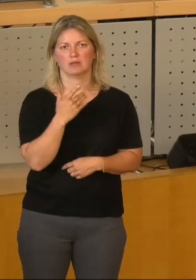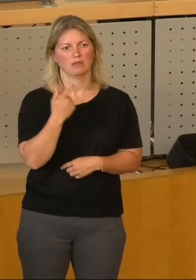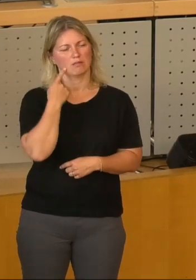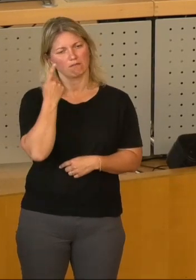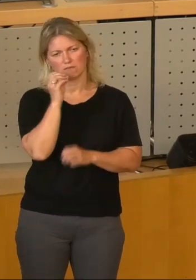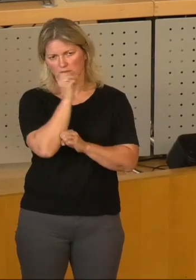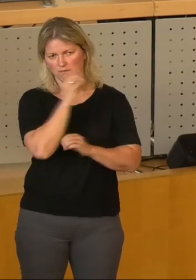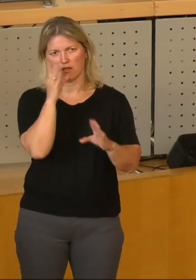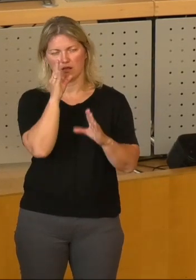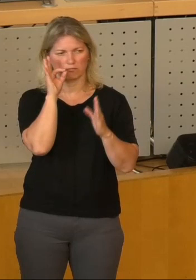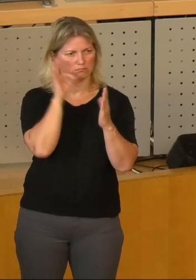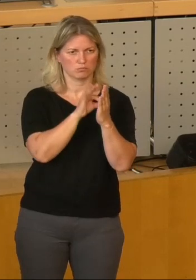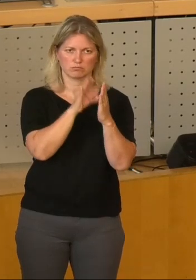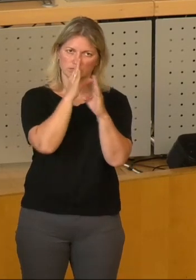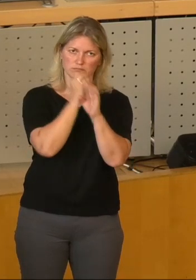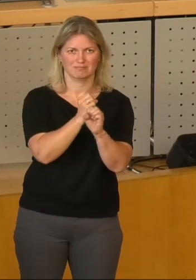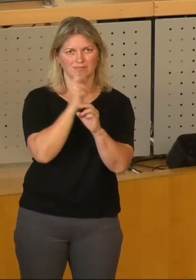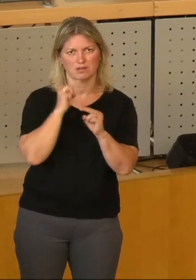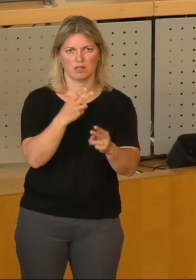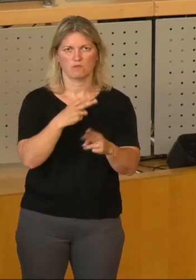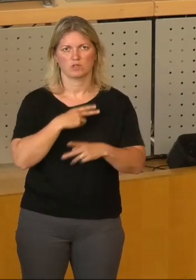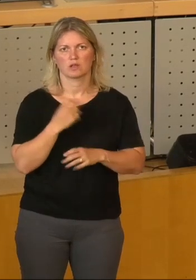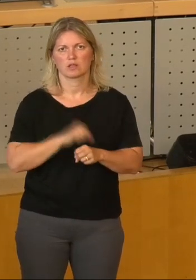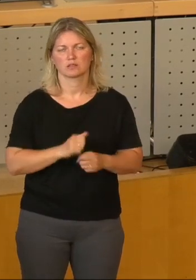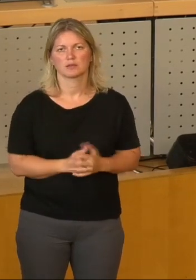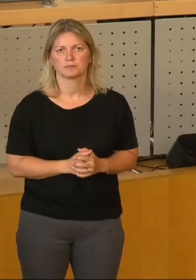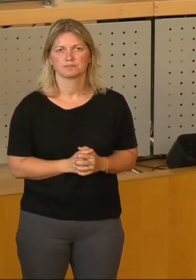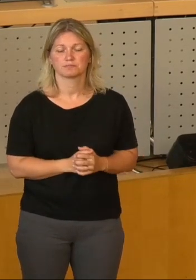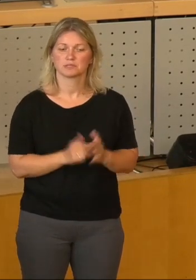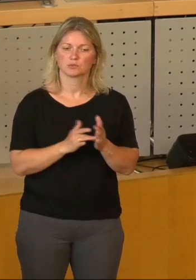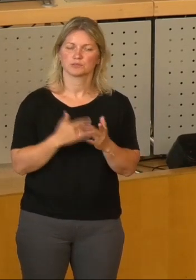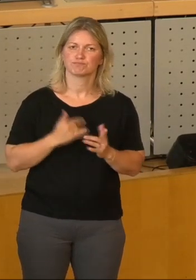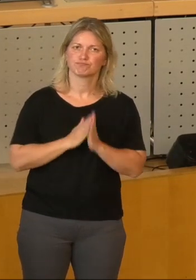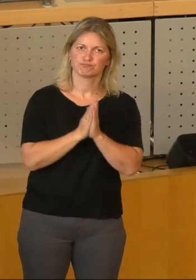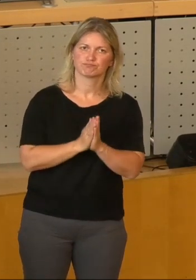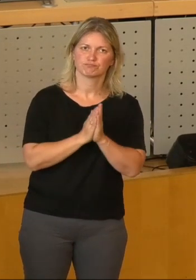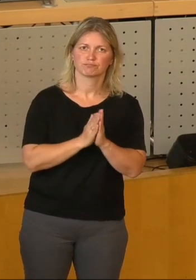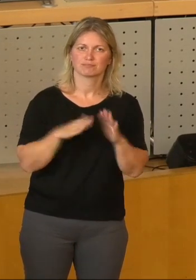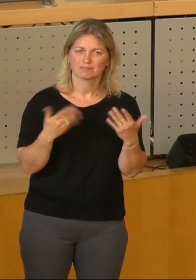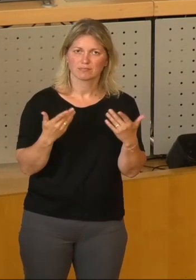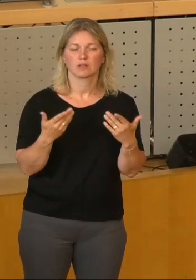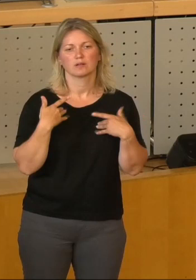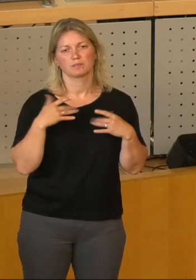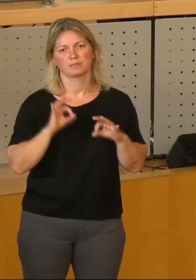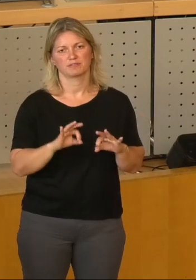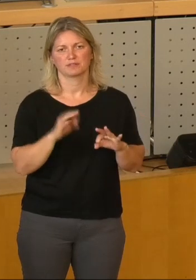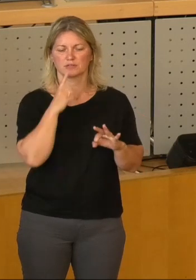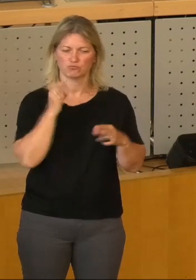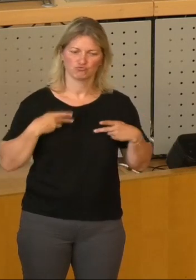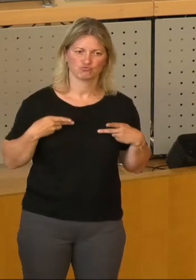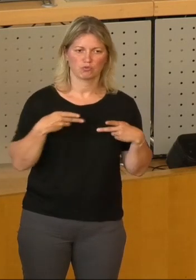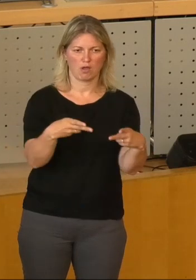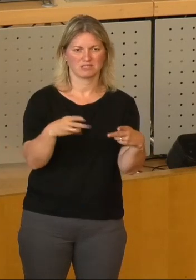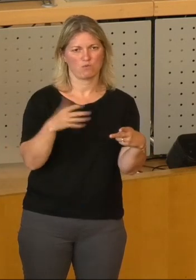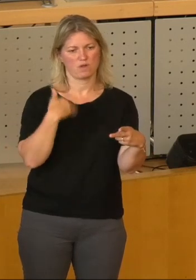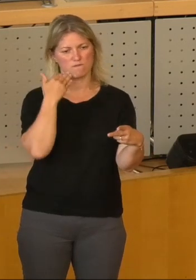den Punkt bringen. Es geht um meine Bitte zur grundhaften Sanierung der Straße,